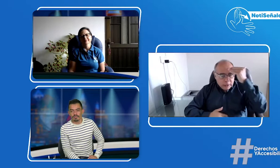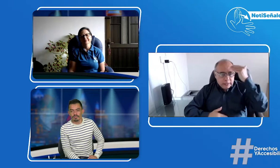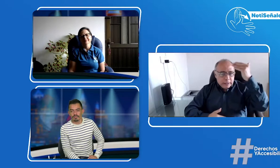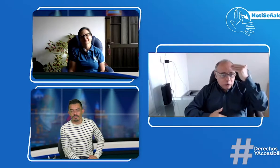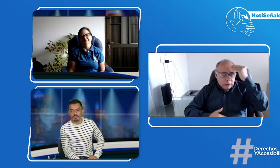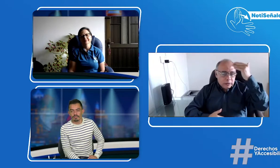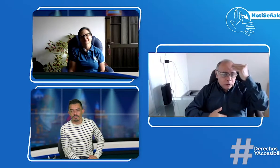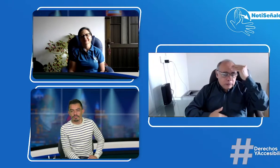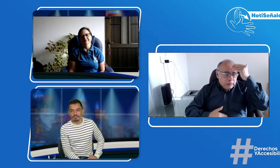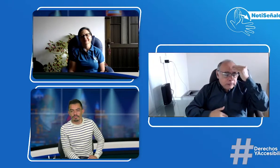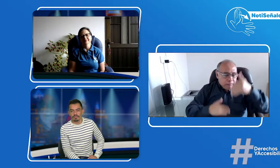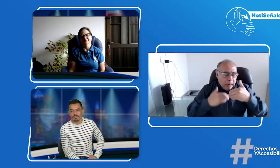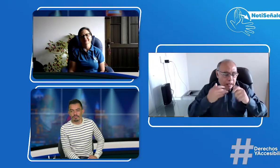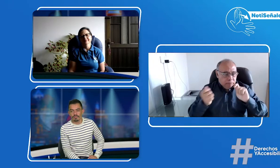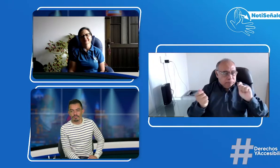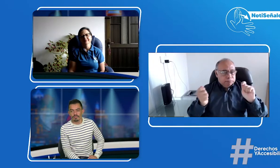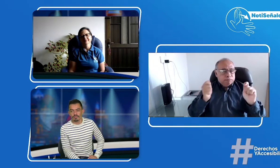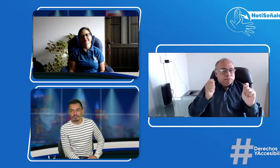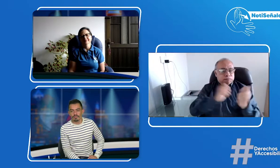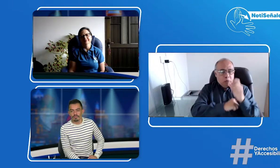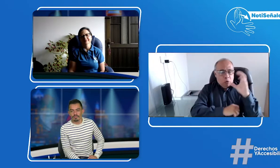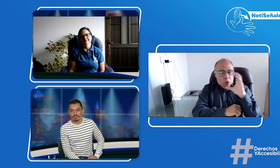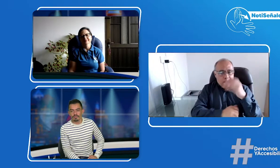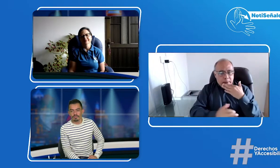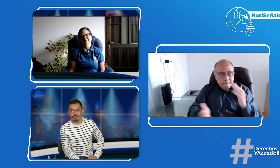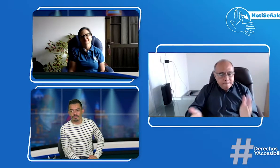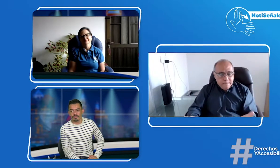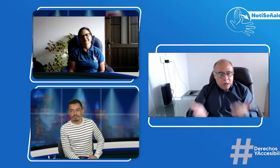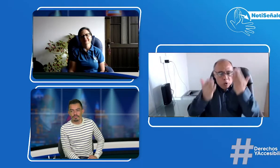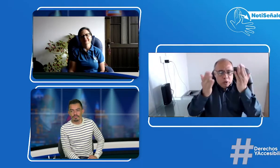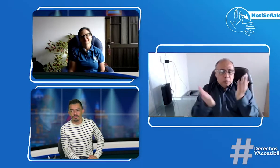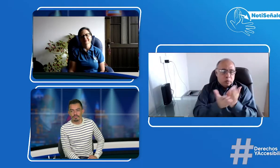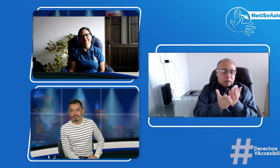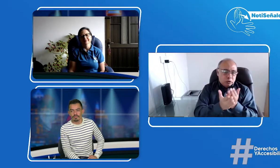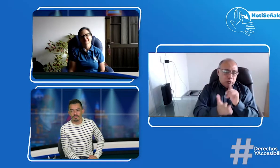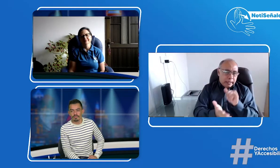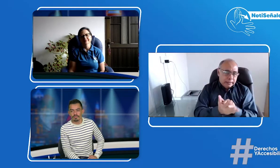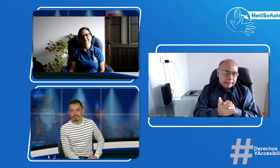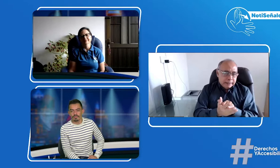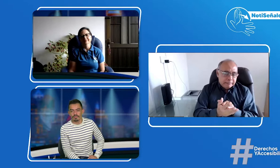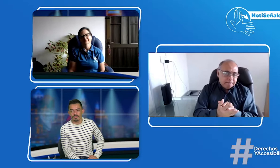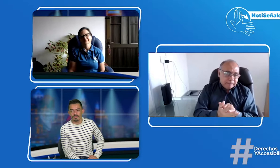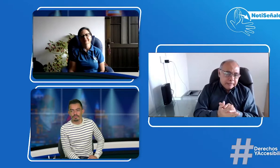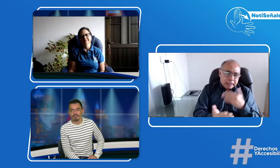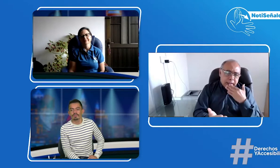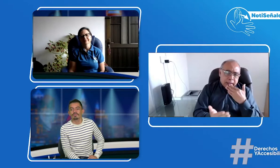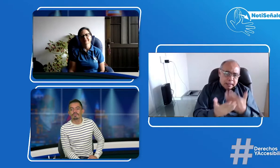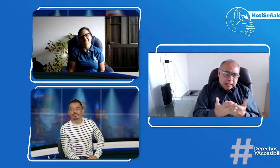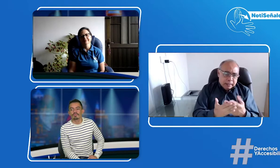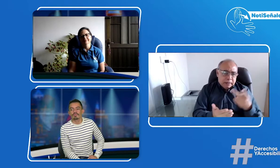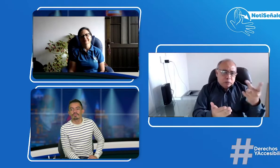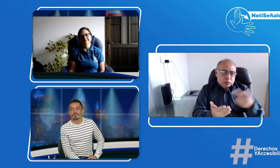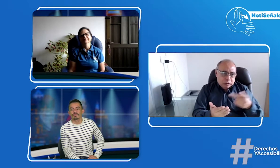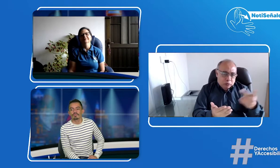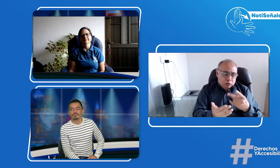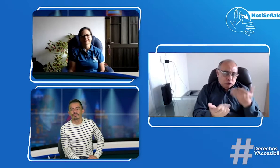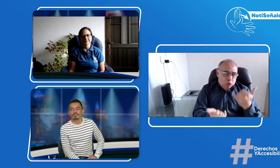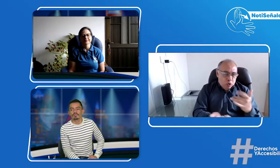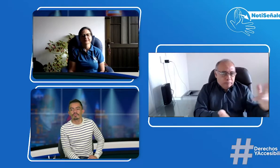Ministerio de Educación, INSOR y todos los demás para que logremos efectivamente este cambio y este mejoramiento. Así que